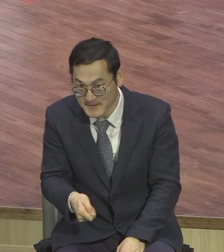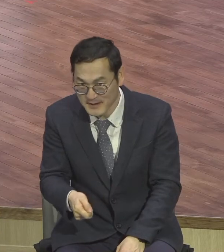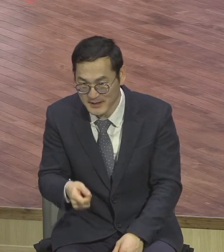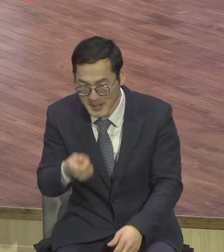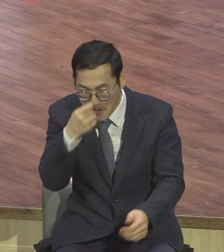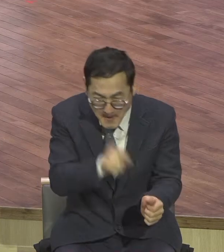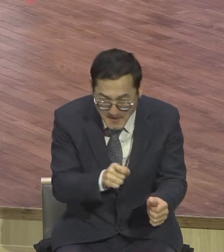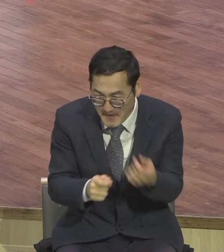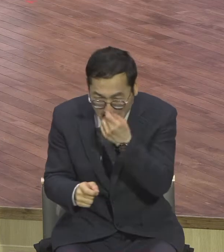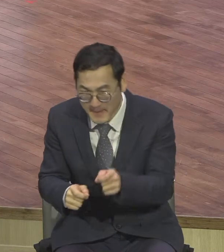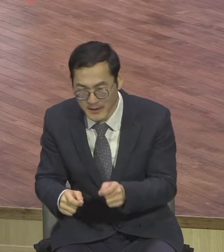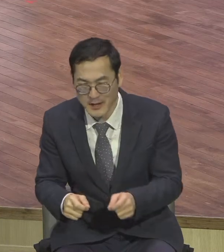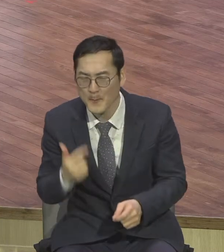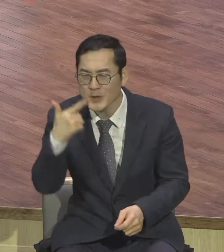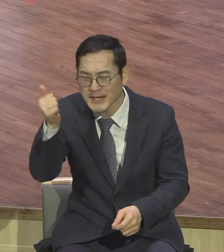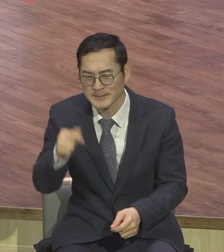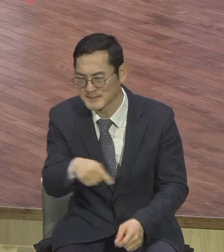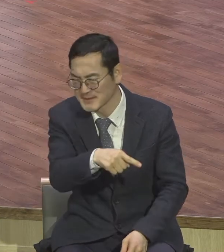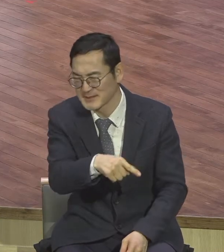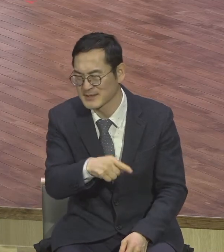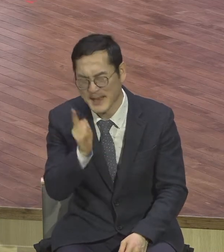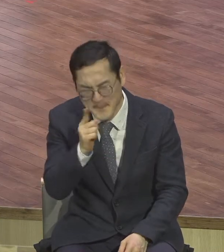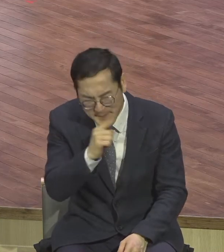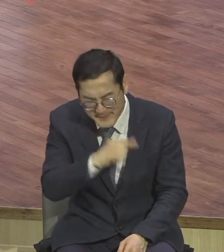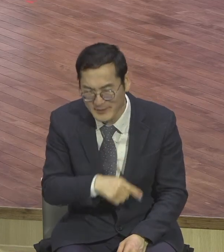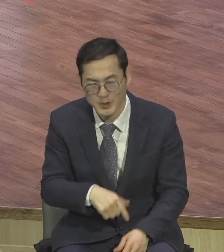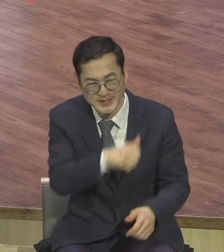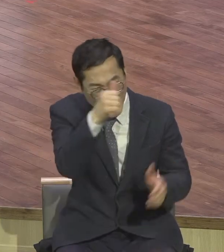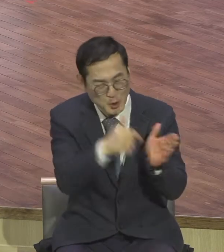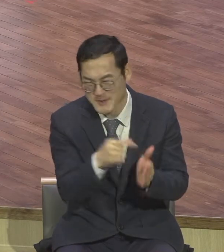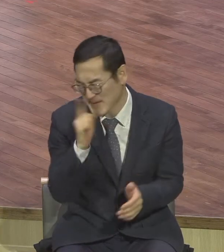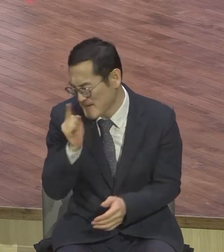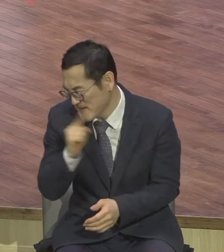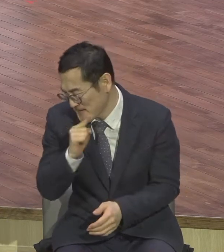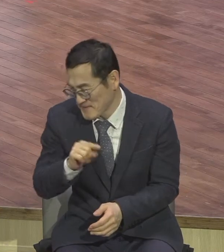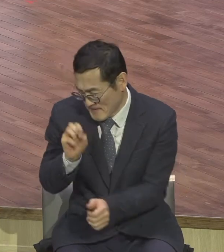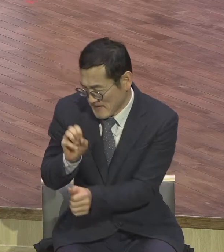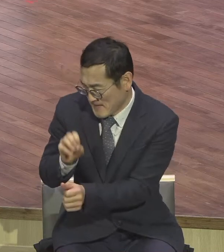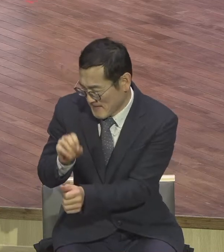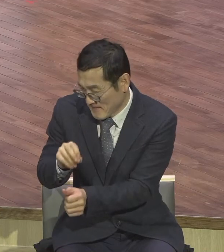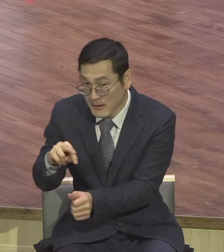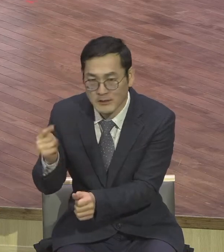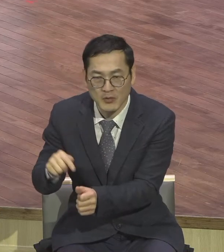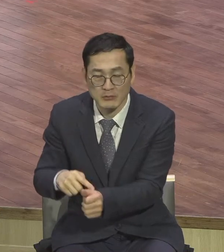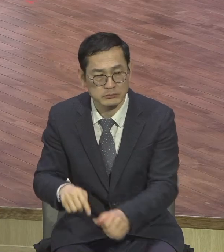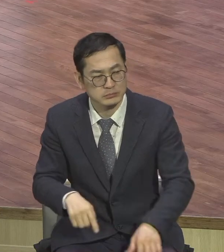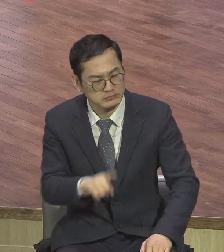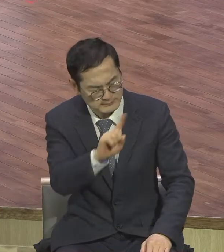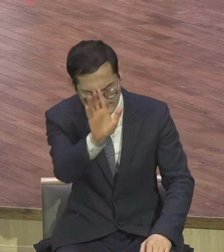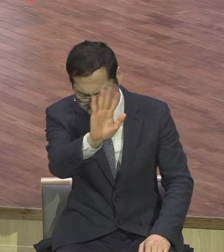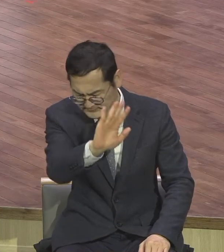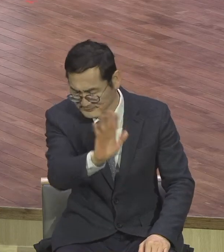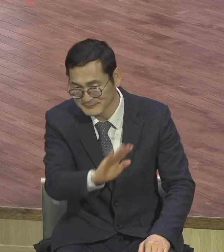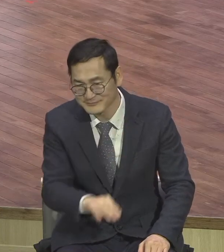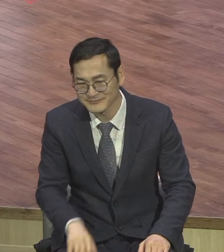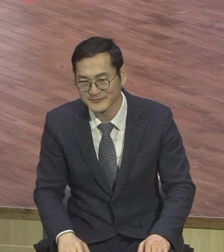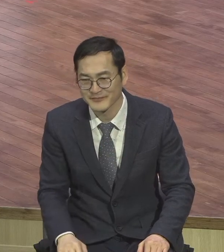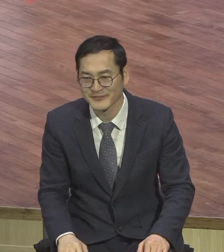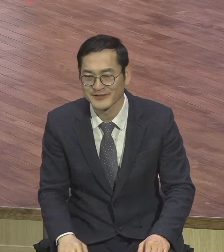목사님 형 보고 장롱 형 보고 누구 형 보고 맨날 그래서 갈라놓으러 애를 쓰지만 교회는 안 돼요 우리 교회는 안 됩니다 왜?